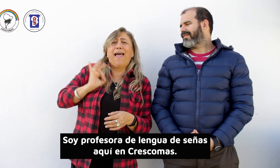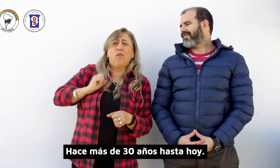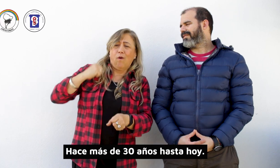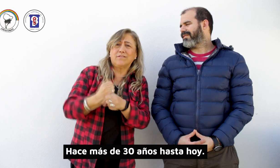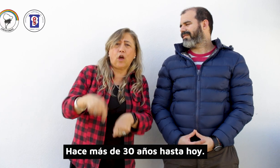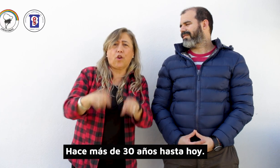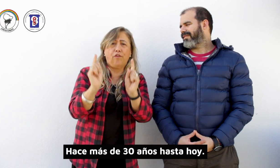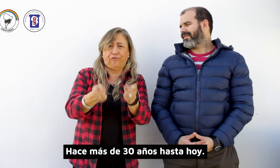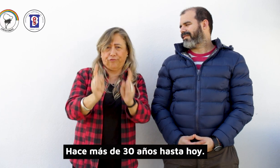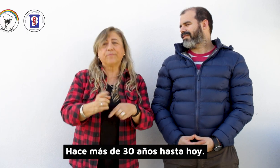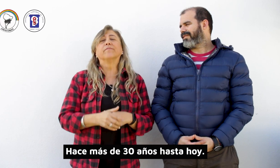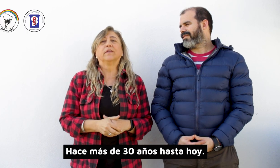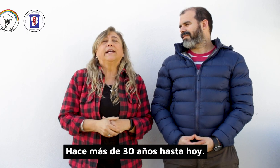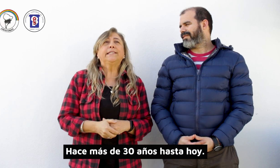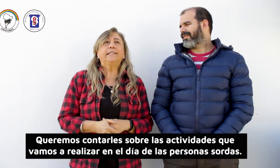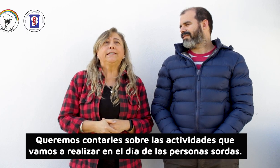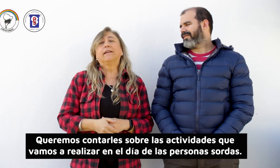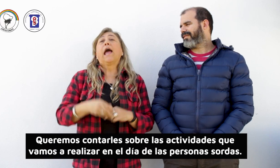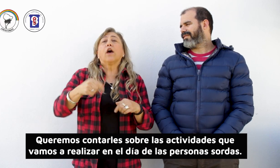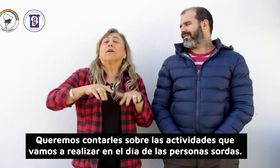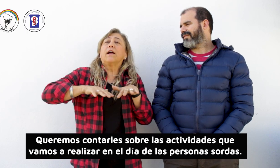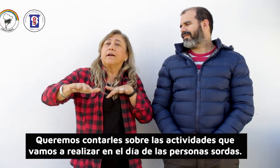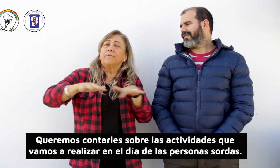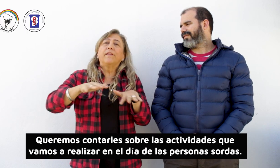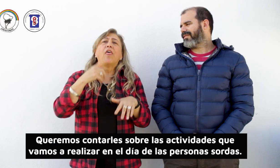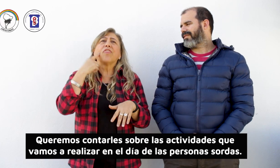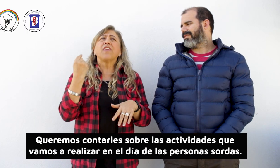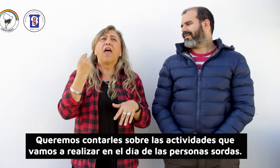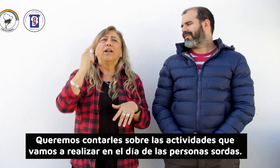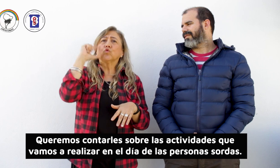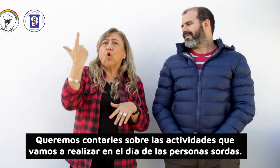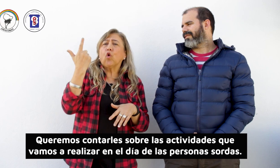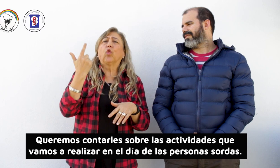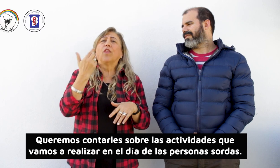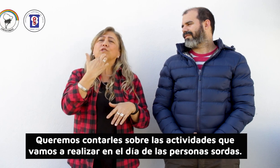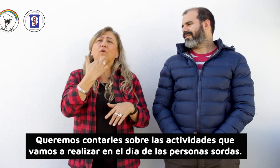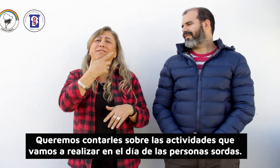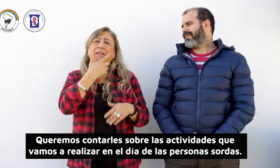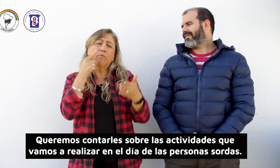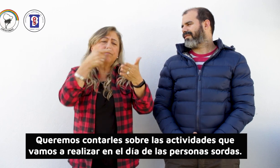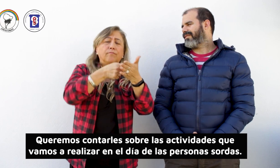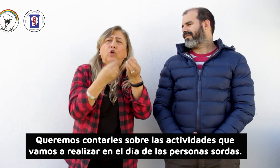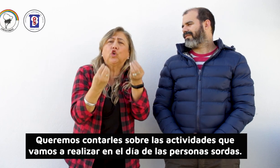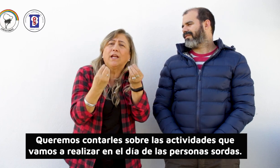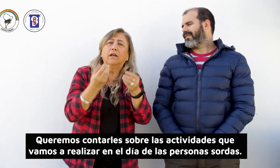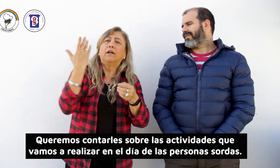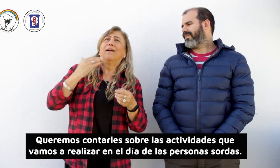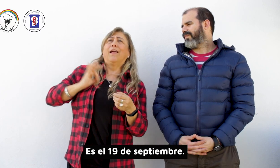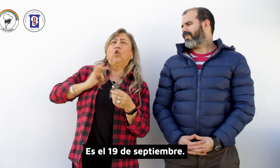hace más de 30 años hasta hoy. Queremos contarles sobre las actividades que vamos a realizar en el Día de las Personas Sordas, es el